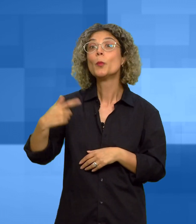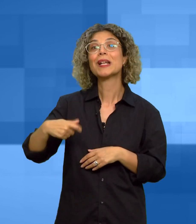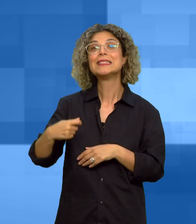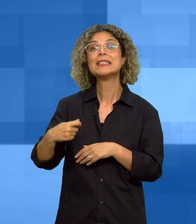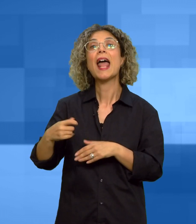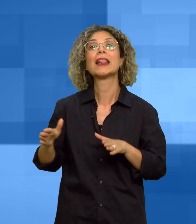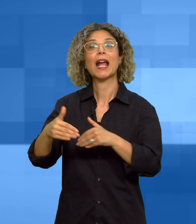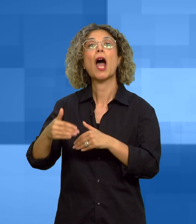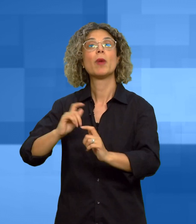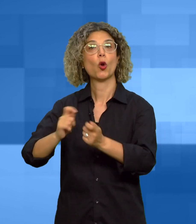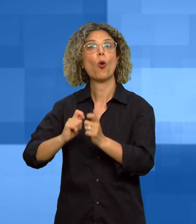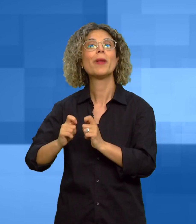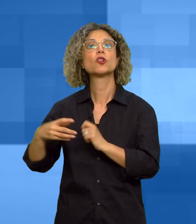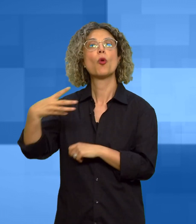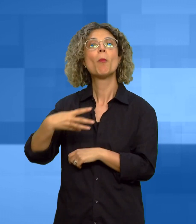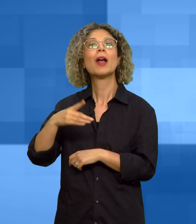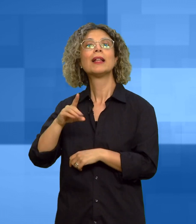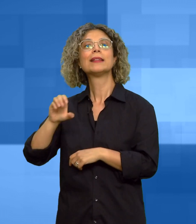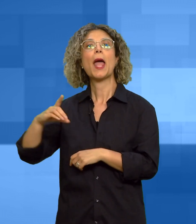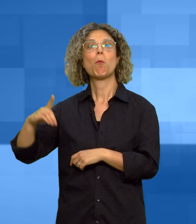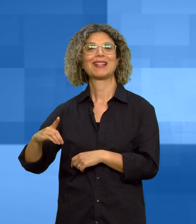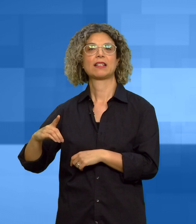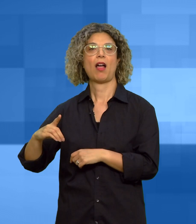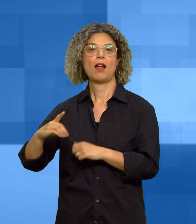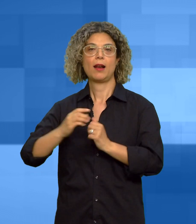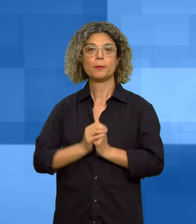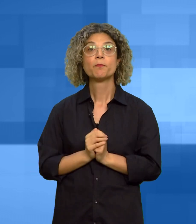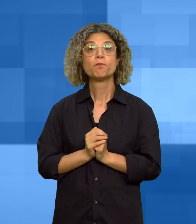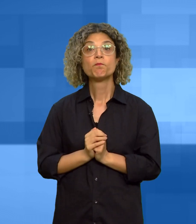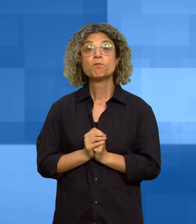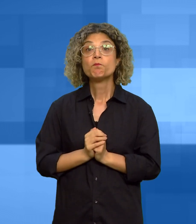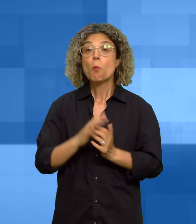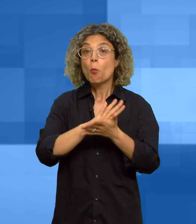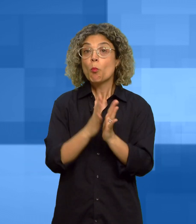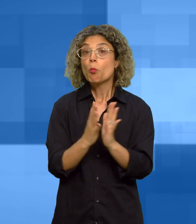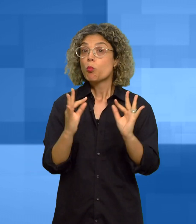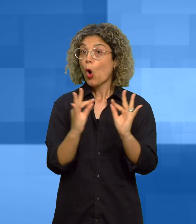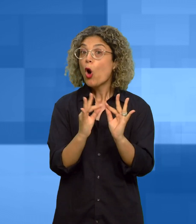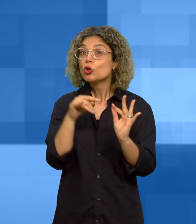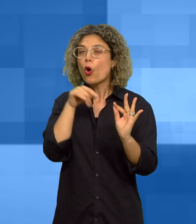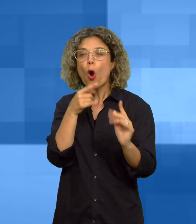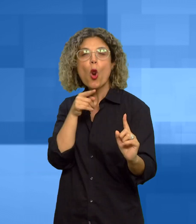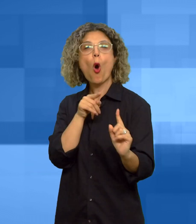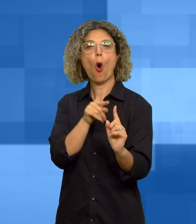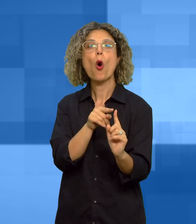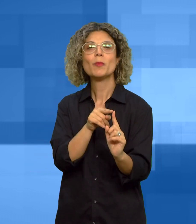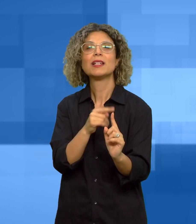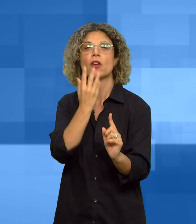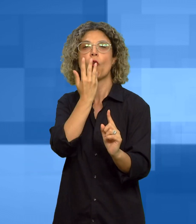il presidente dell'ente camerale Maurizio De Pascal. Il protocollo mira a prevenire